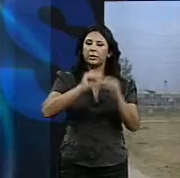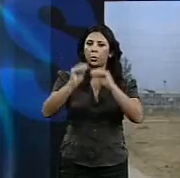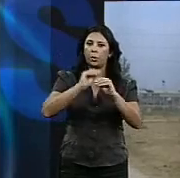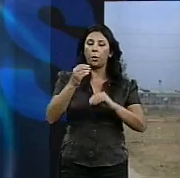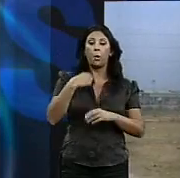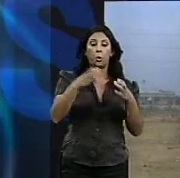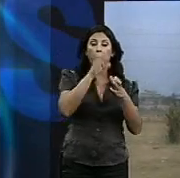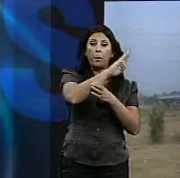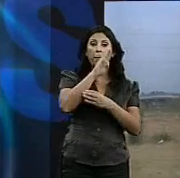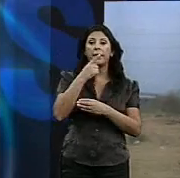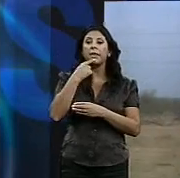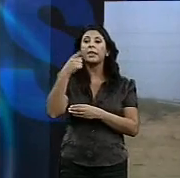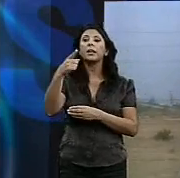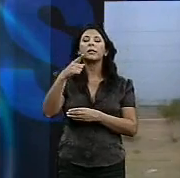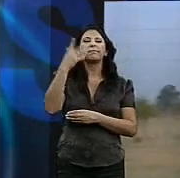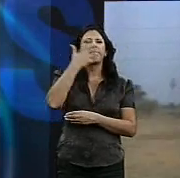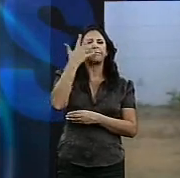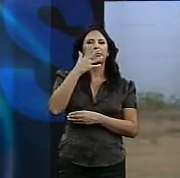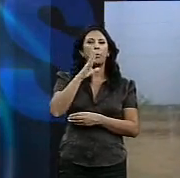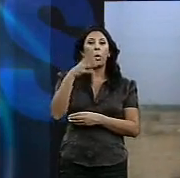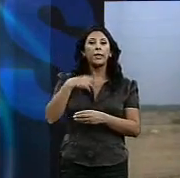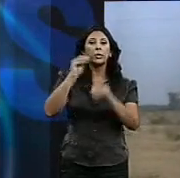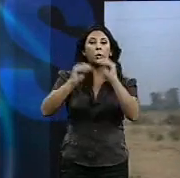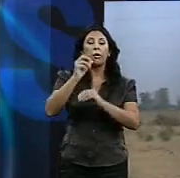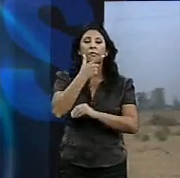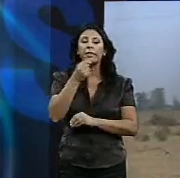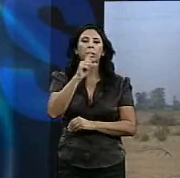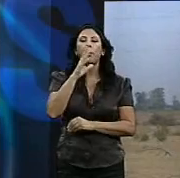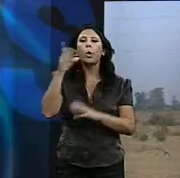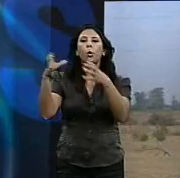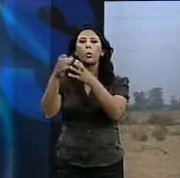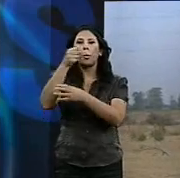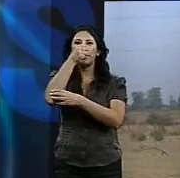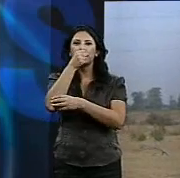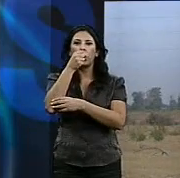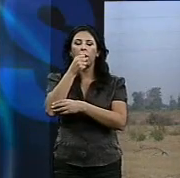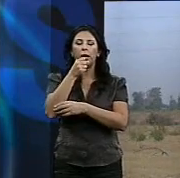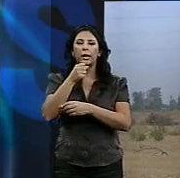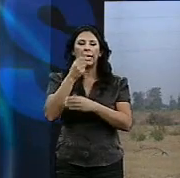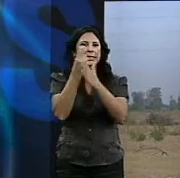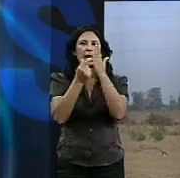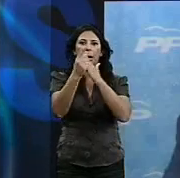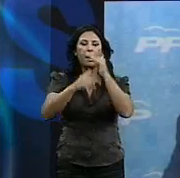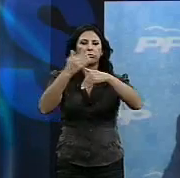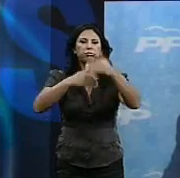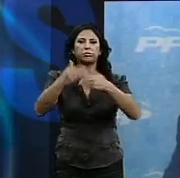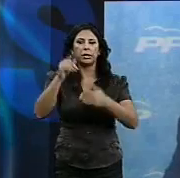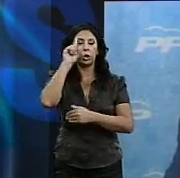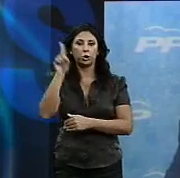y acusa a las administraciones socialistas de emprender una huida hacia adelante tras la sentencia del Tribunal Supremo. Son huidas hacia adelante,